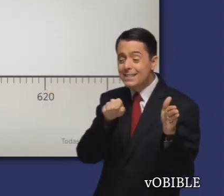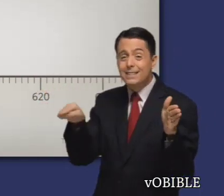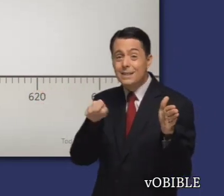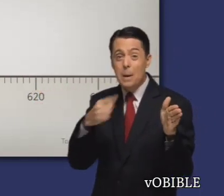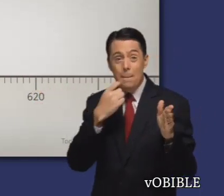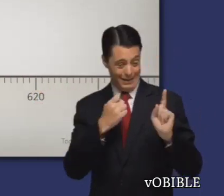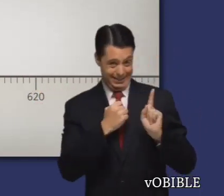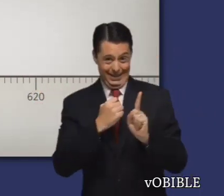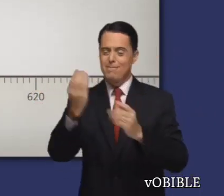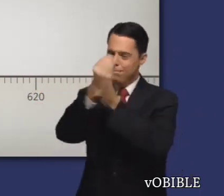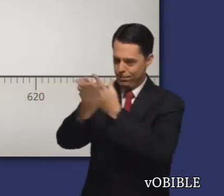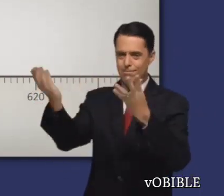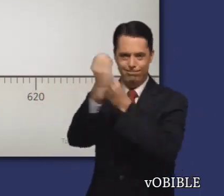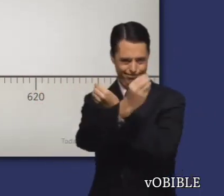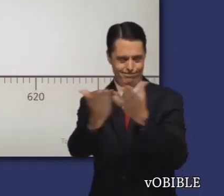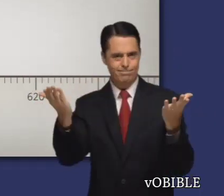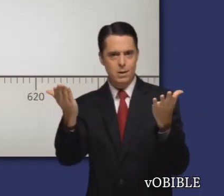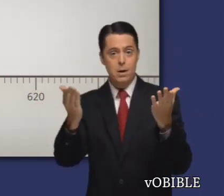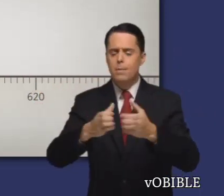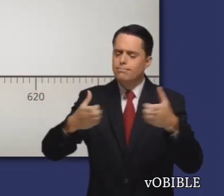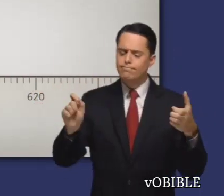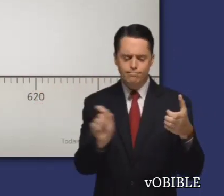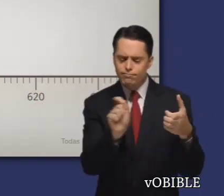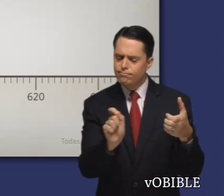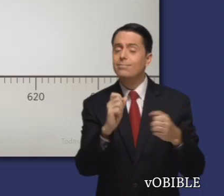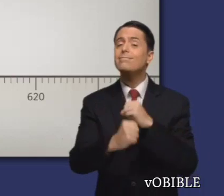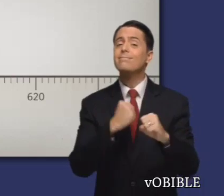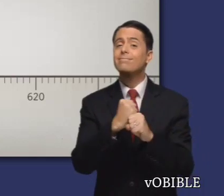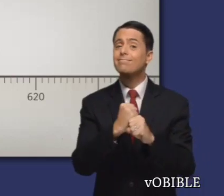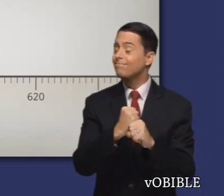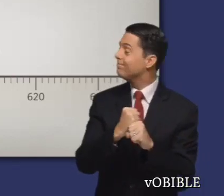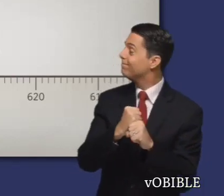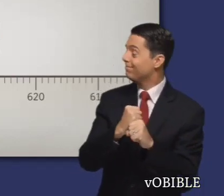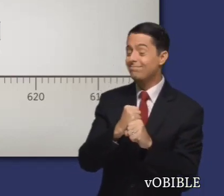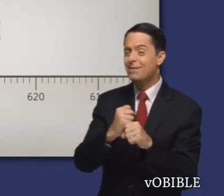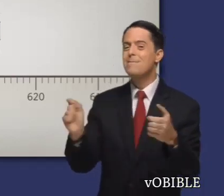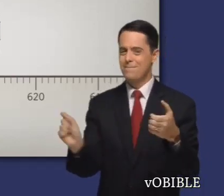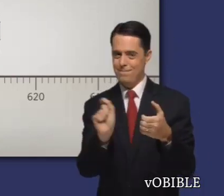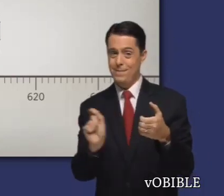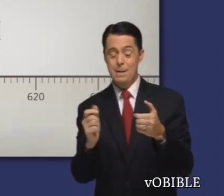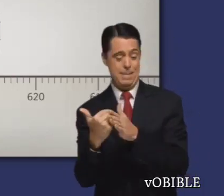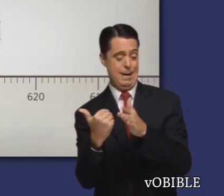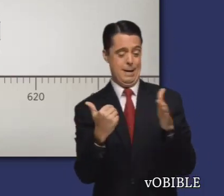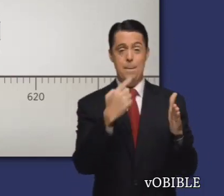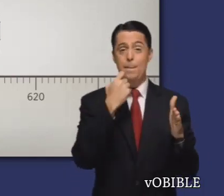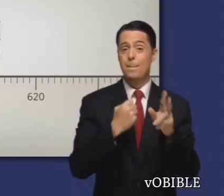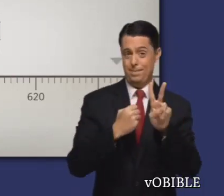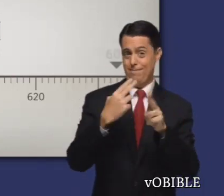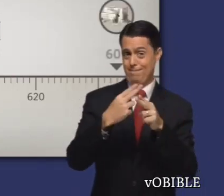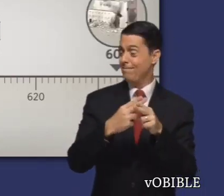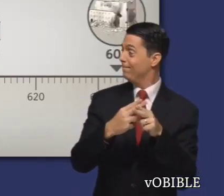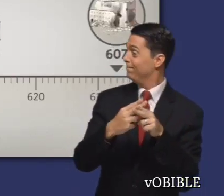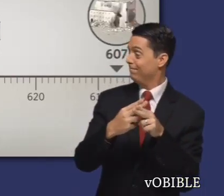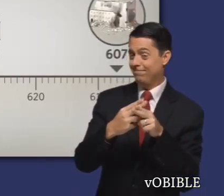Terminó su libro antes del 648 a.n. Nuestra era, unos años antes de que Nahum y Abacuc escribieran sus